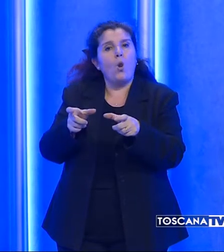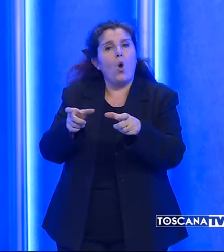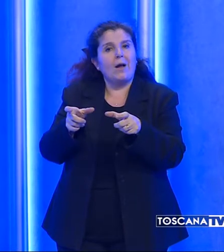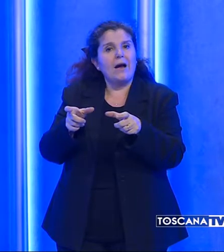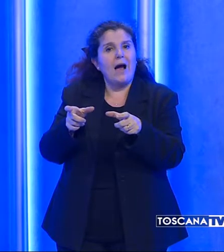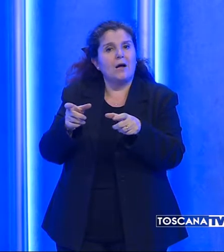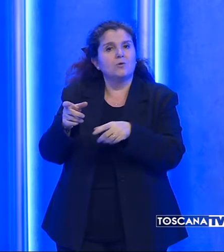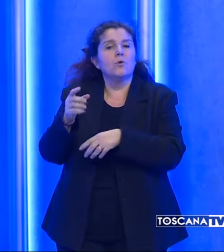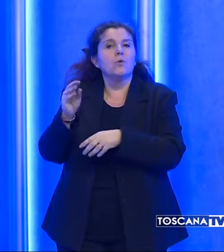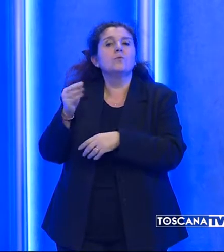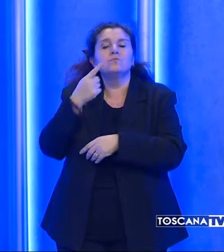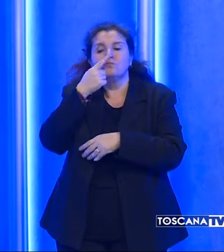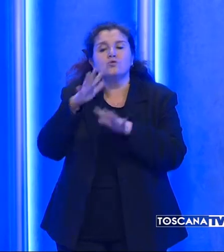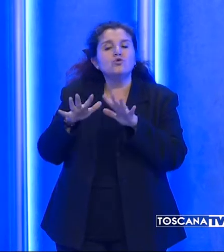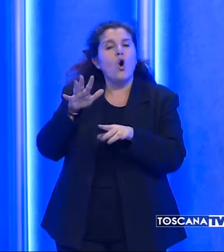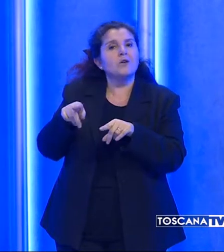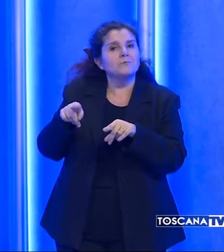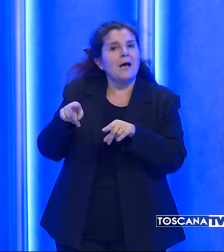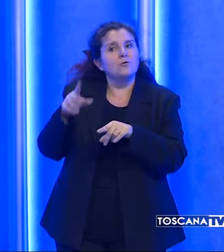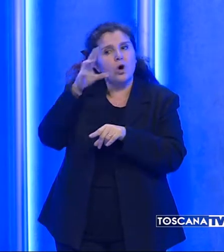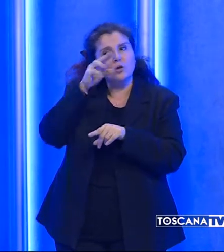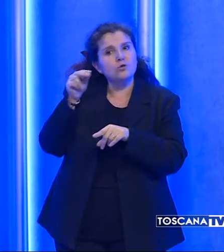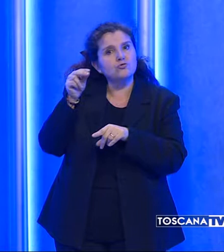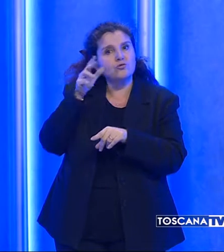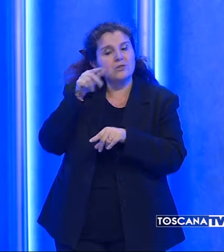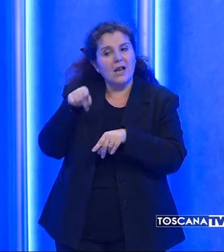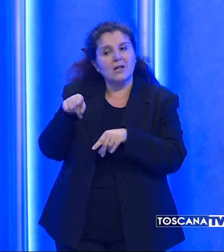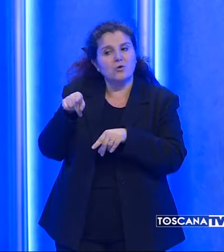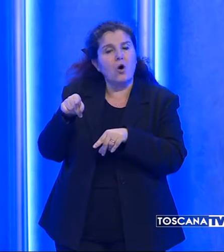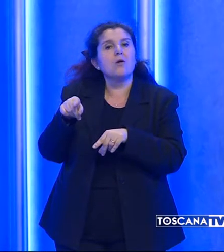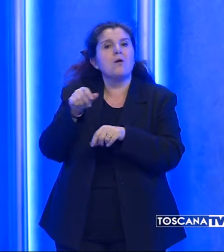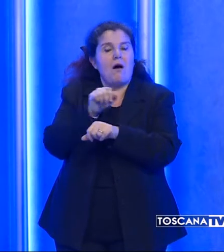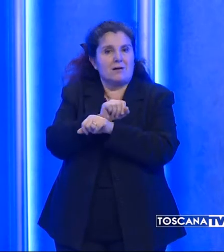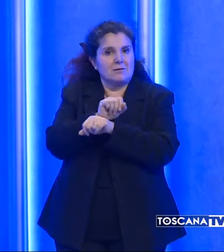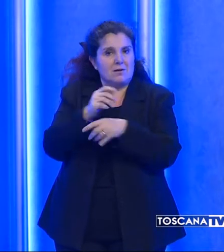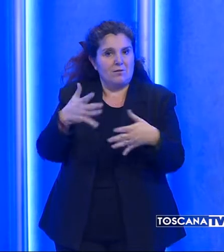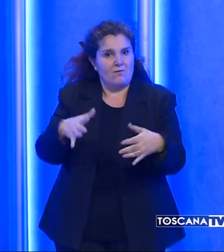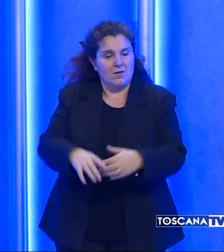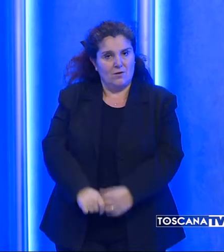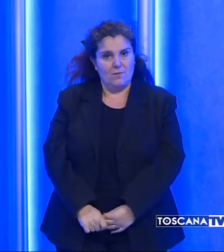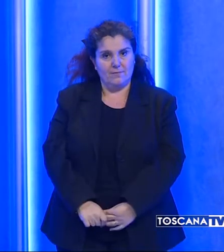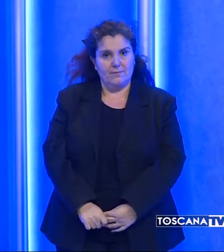un sospetto che riconosciuto dalla vittima è stato arrestato.